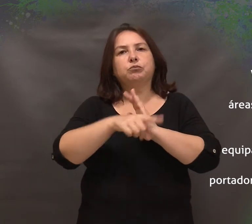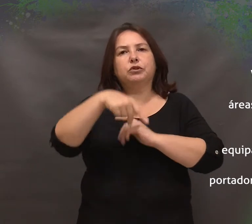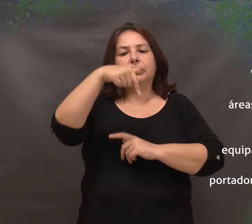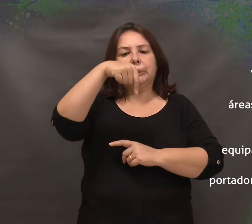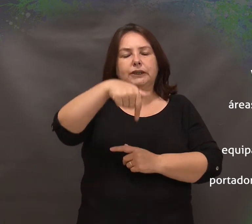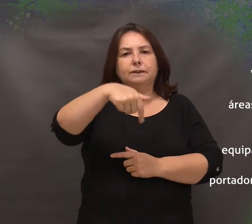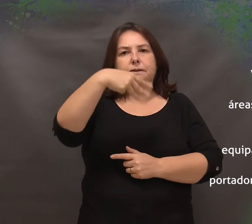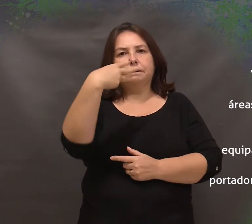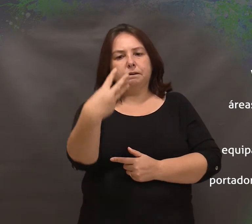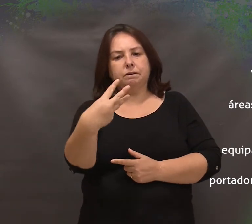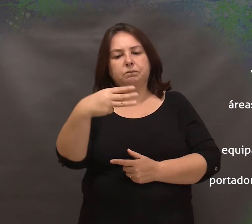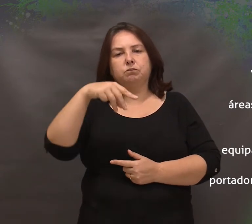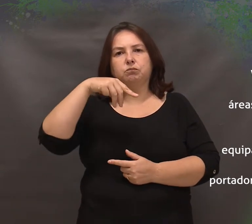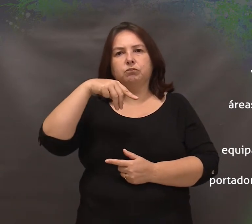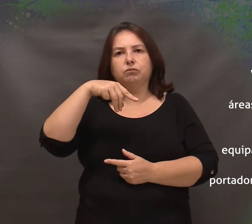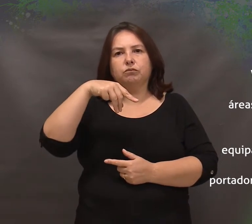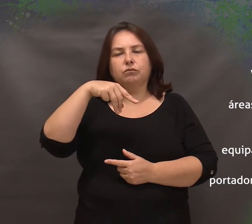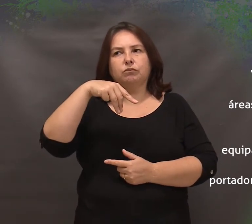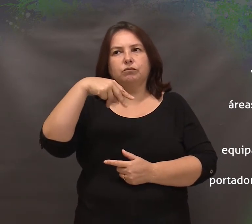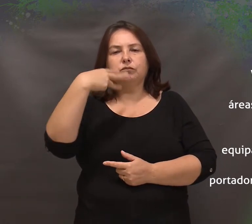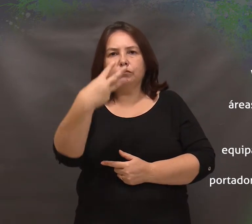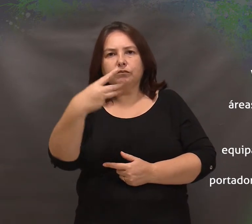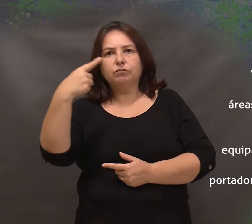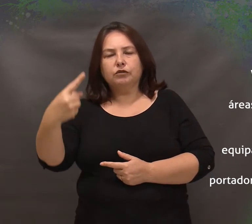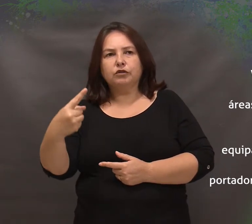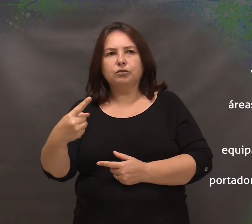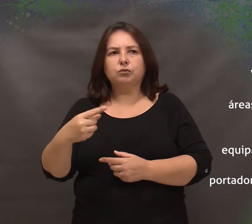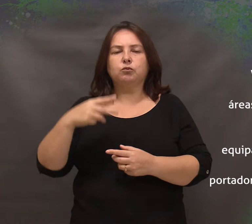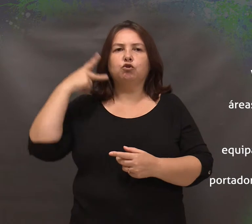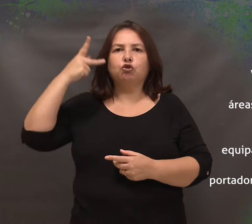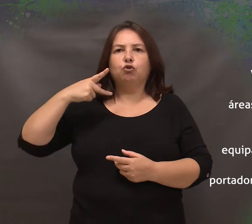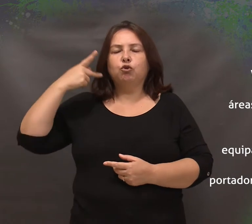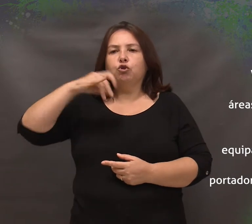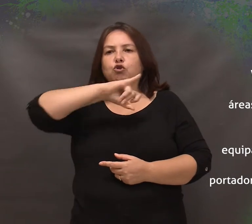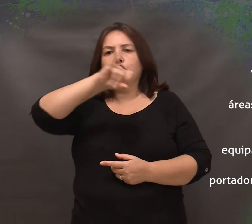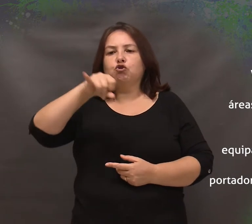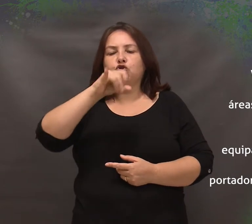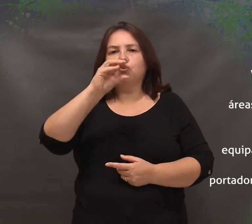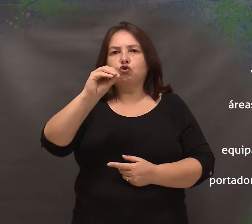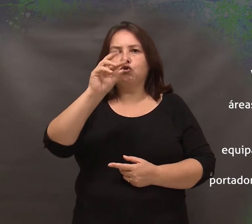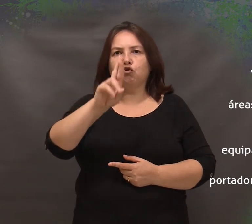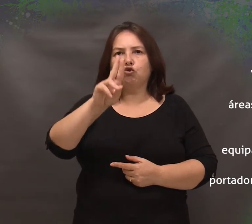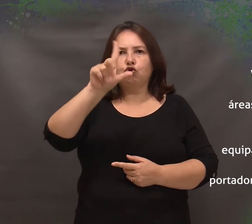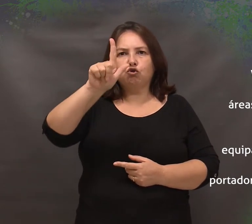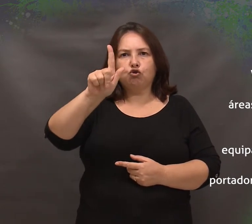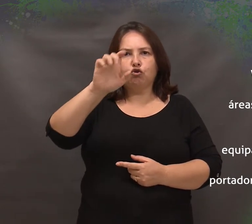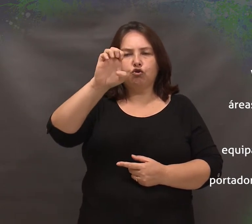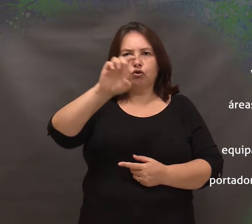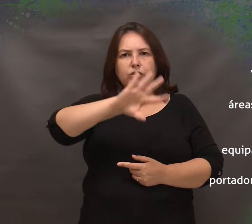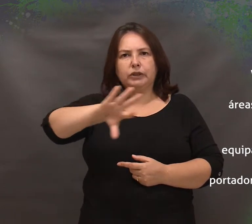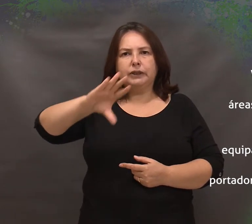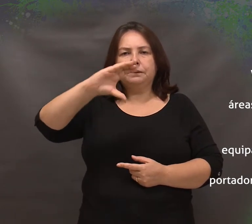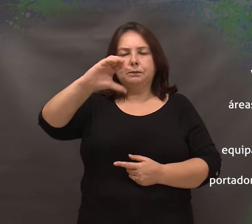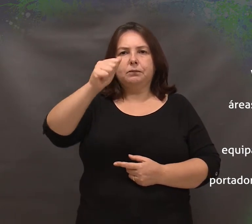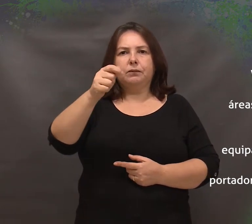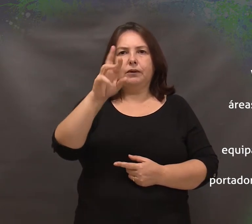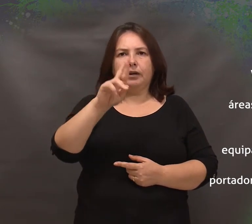vereador Jorge Ricardo Xavier determinou a instalação nas áreas públicas destinadas ao lazer